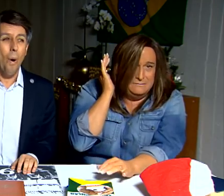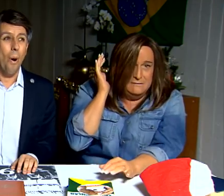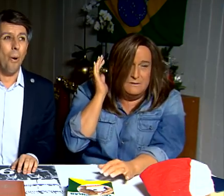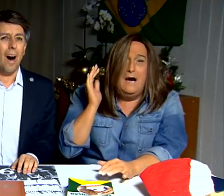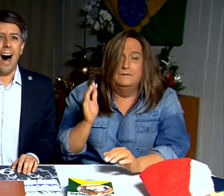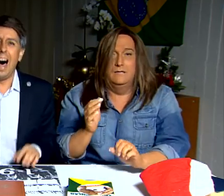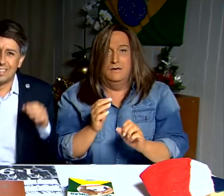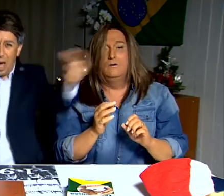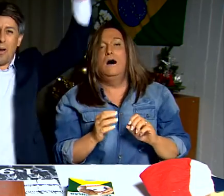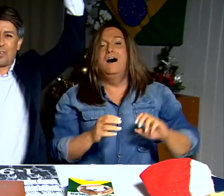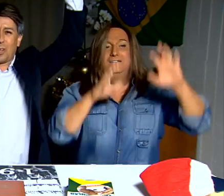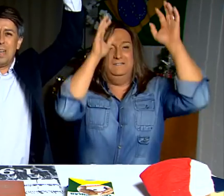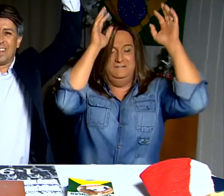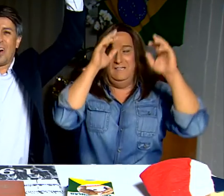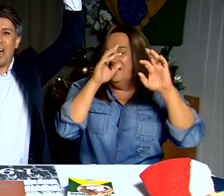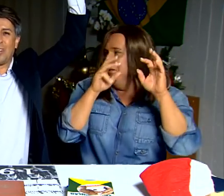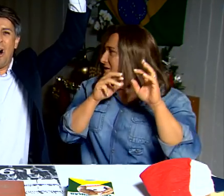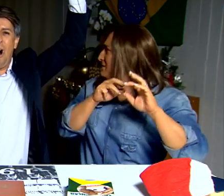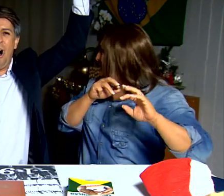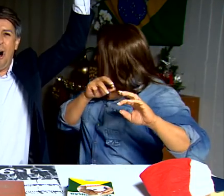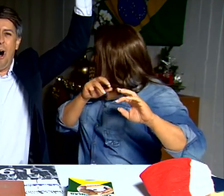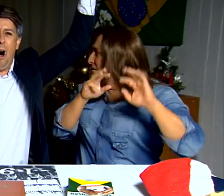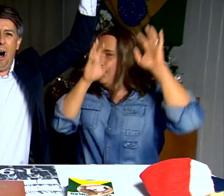Um! Adeus 2018!